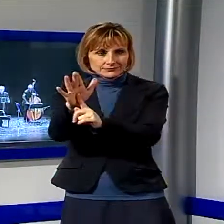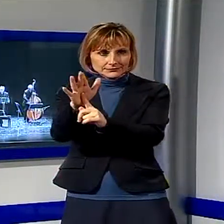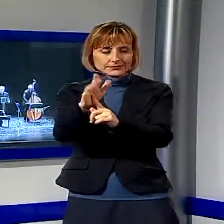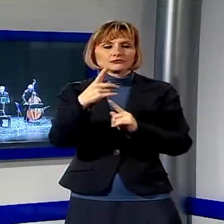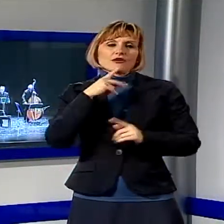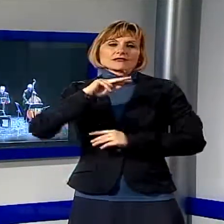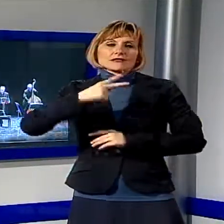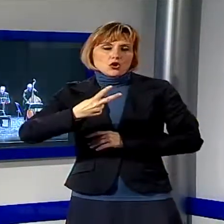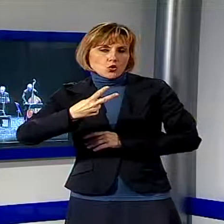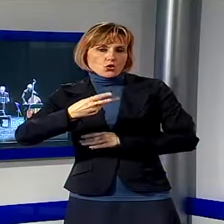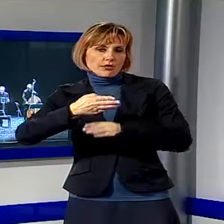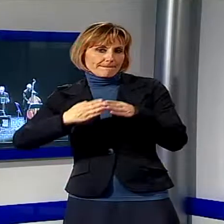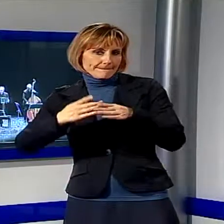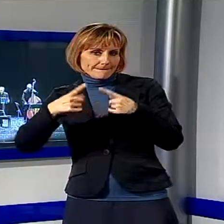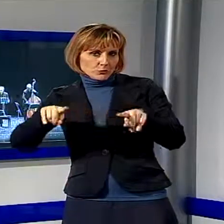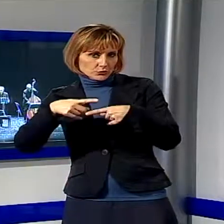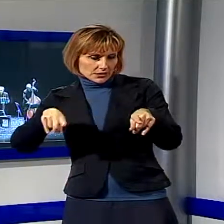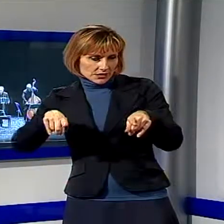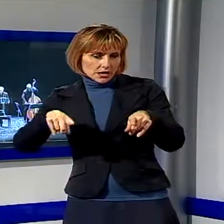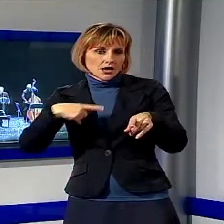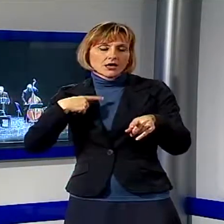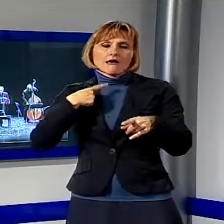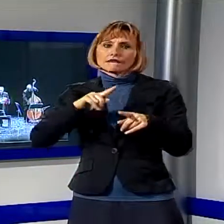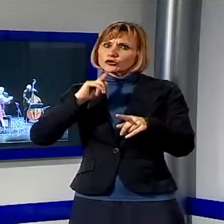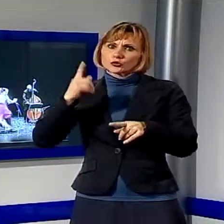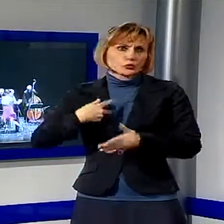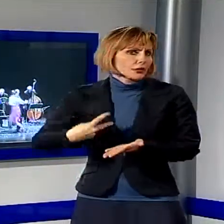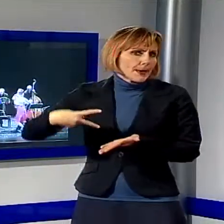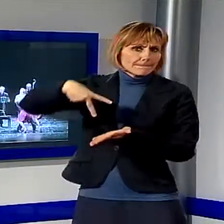seconda parte del brano, terminato con una vera e propria ovazione.